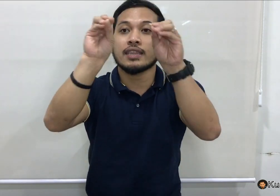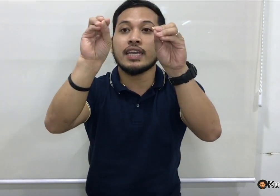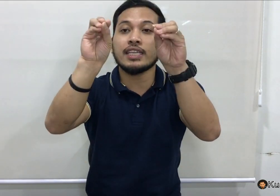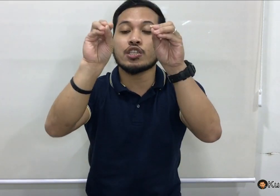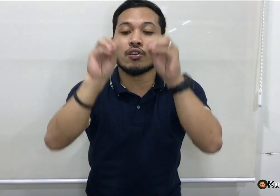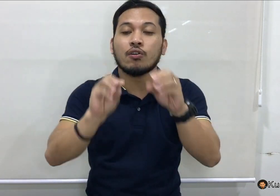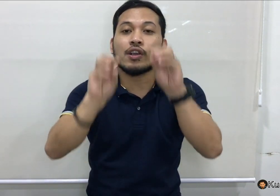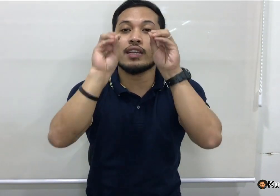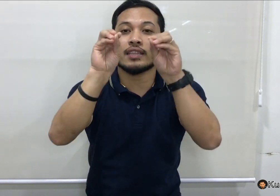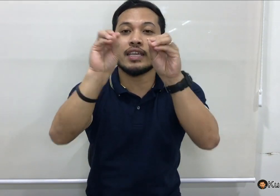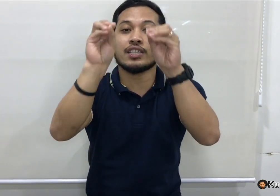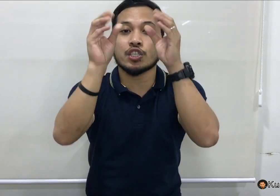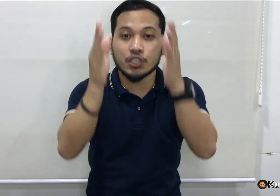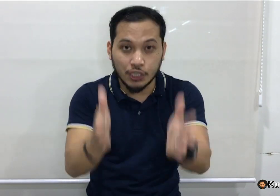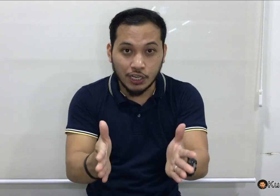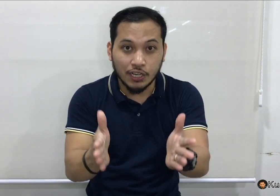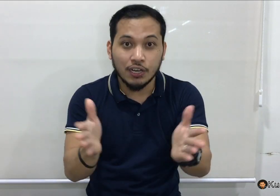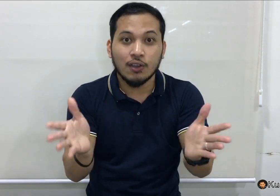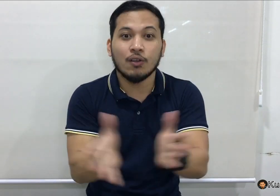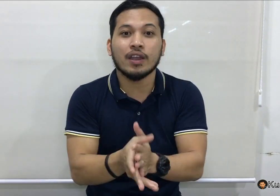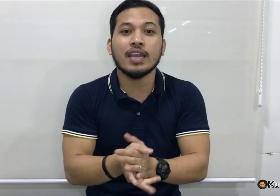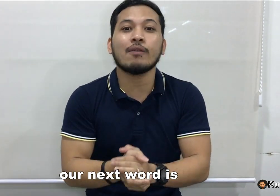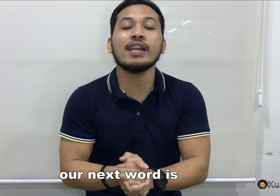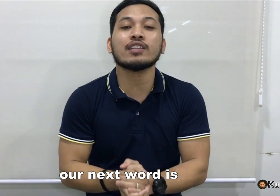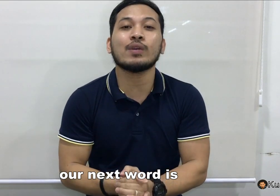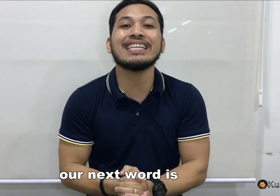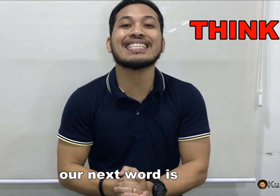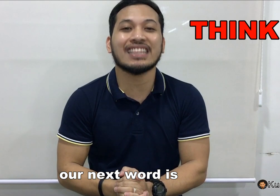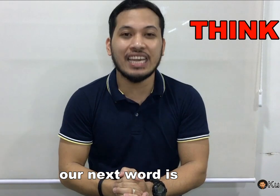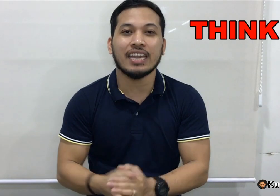Teach or teacher. Okay, our next word is, think.